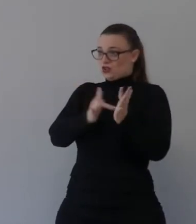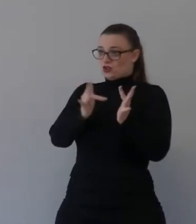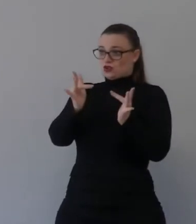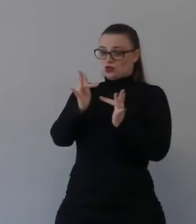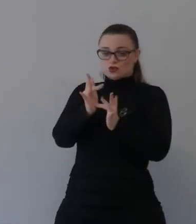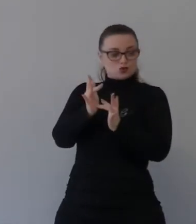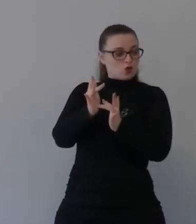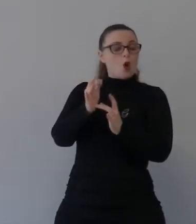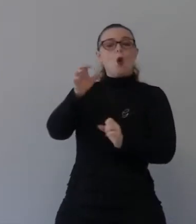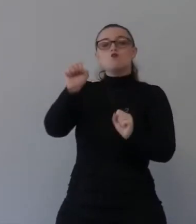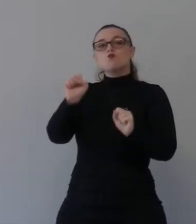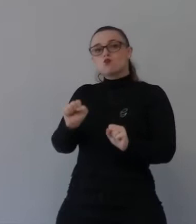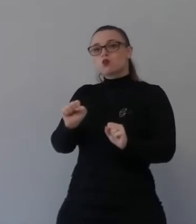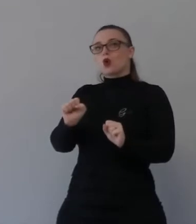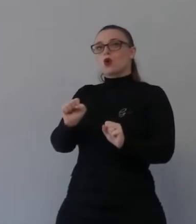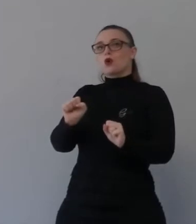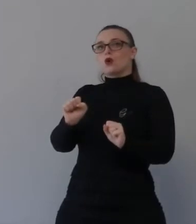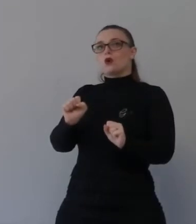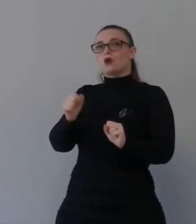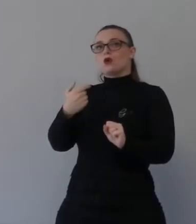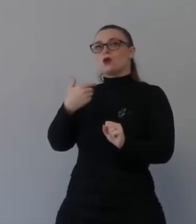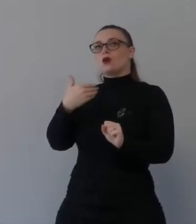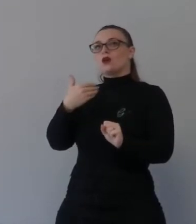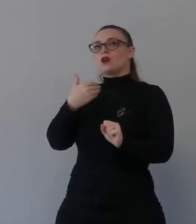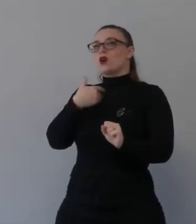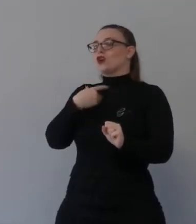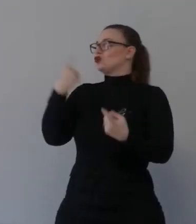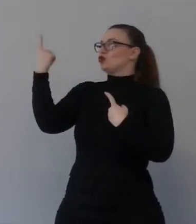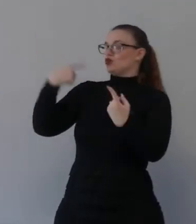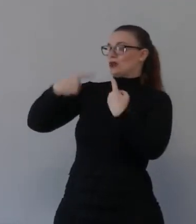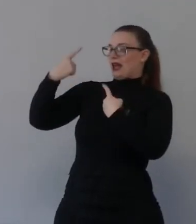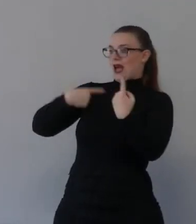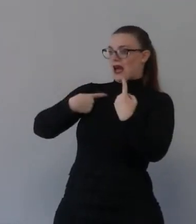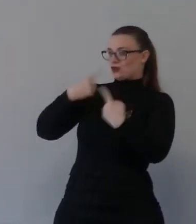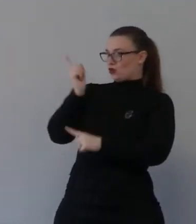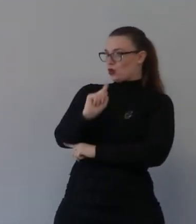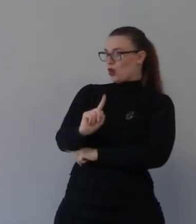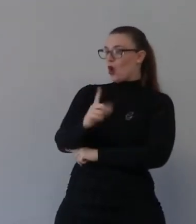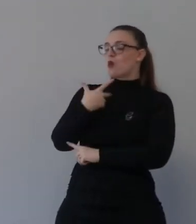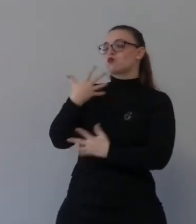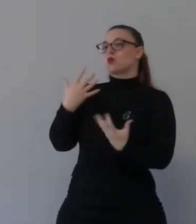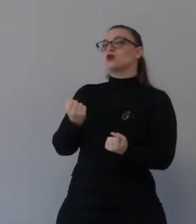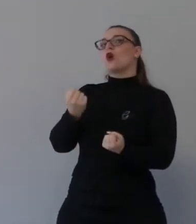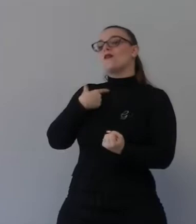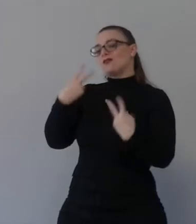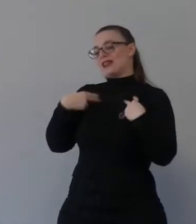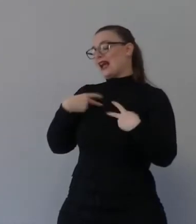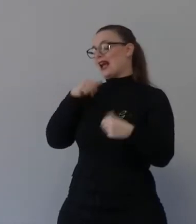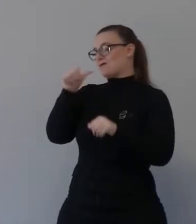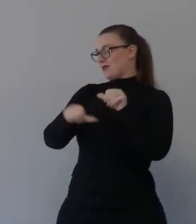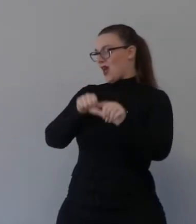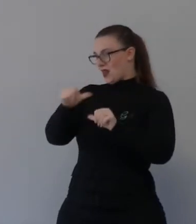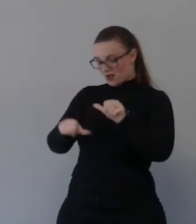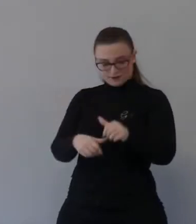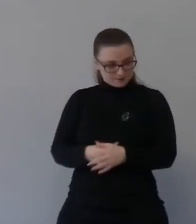Dio voglio lasciarvi con un'ottima versetto Colossesi 2 versetto 14